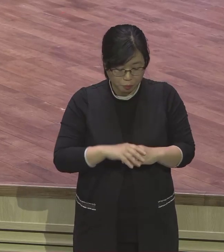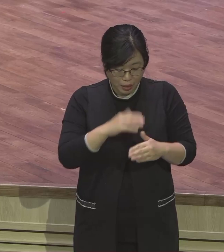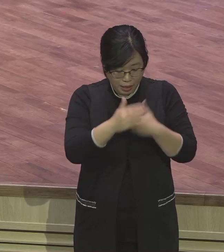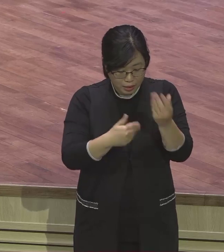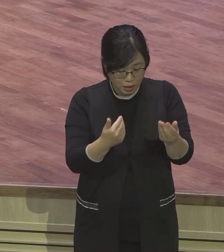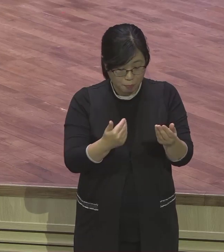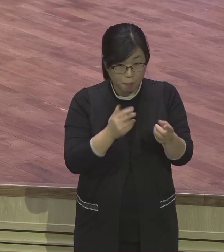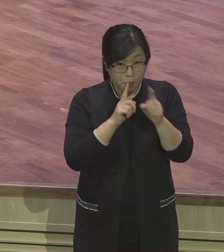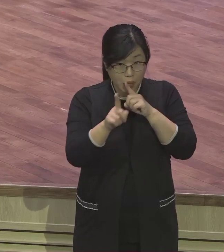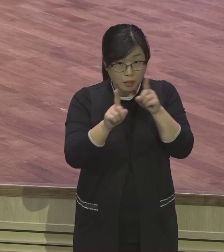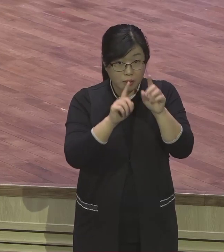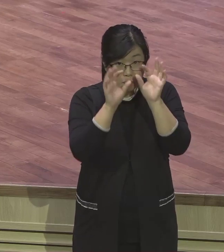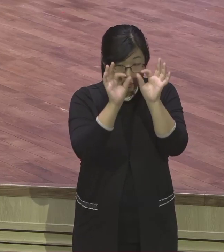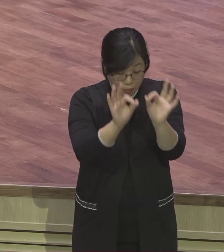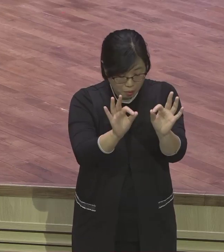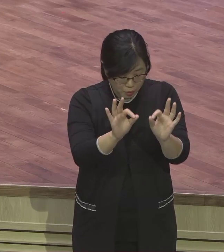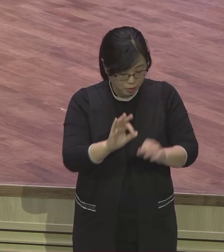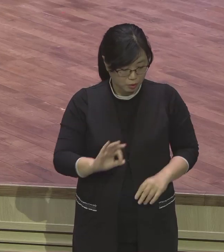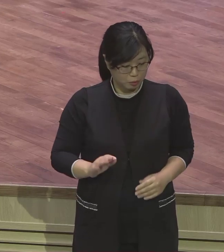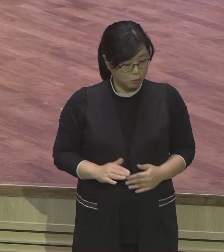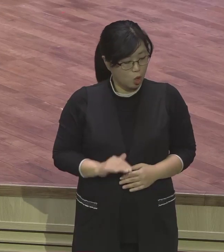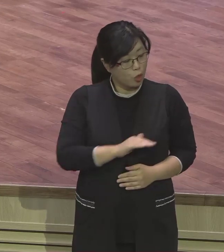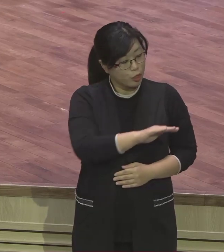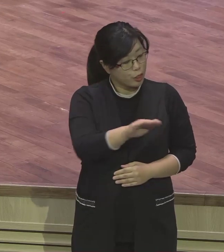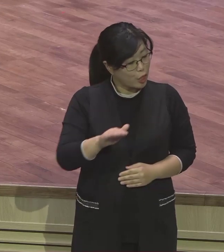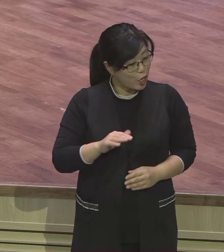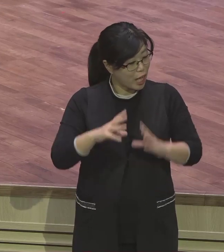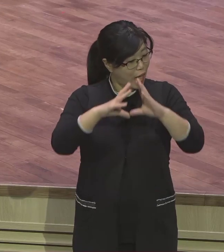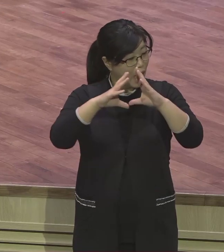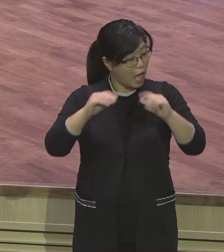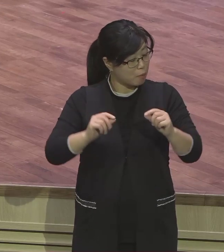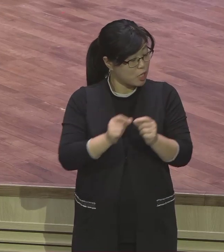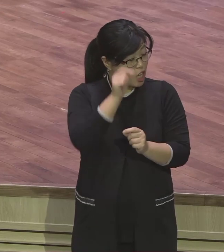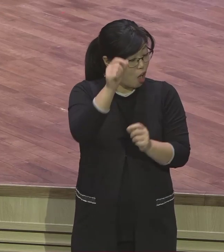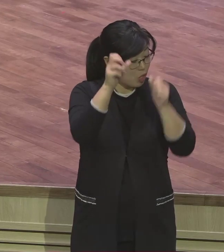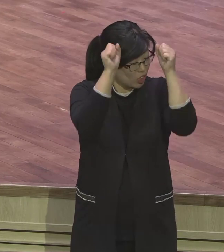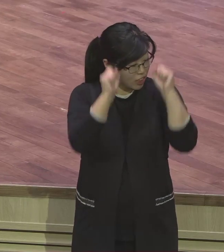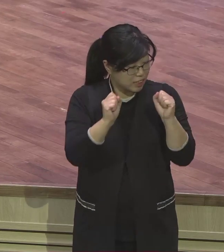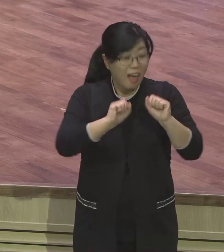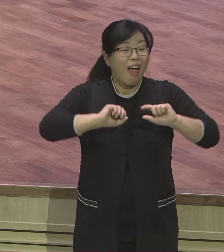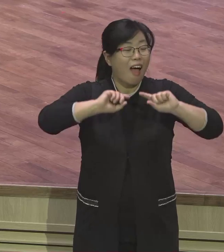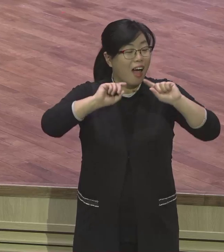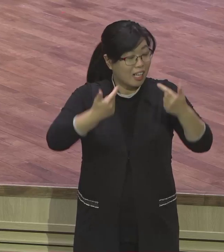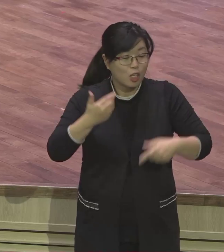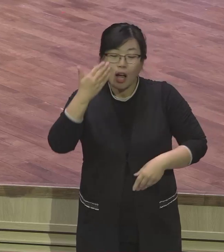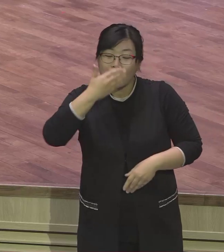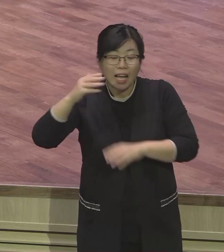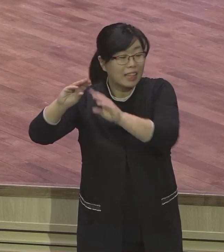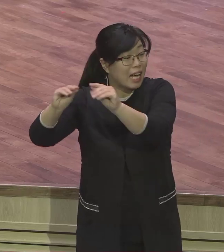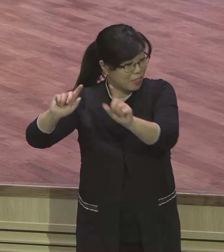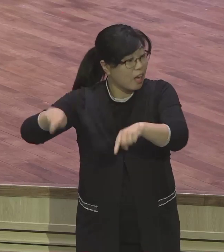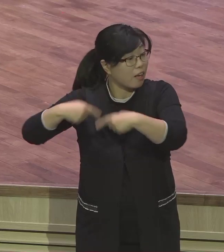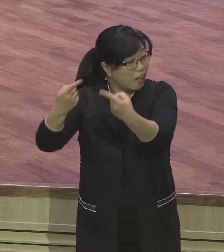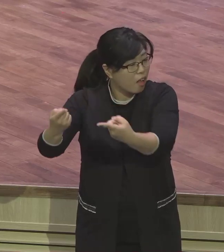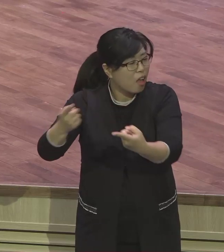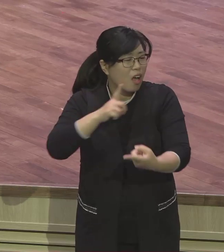애굽에 살 것이 아니고 가난한 땅 약속의 땅 가야 되는 것처럼 우리도 이 땅에 사는 사람들 아니라 시간 지나면 딱